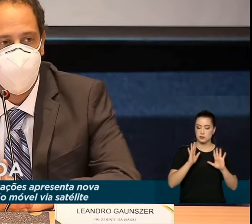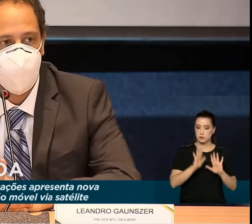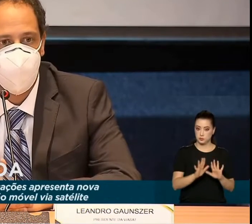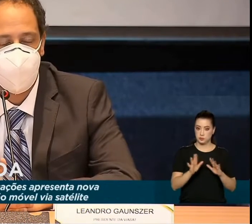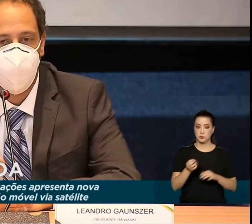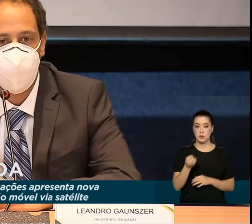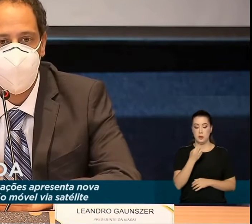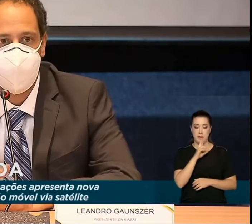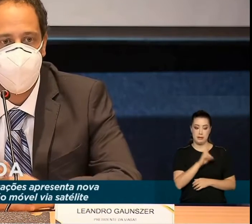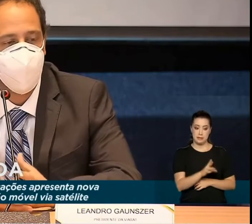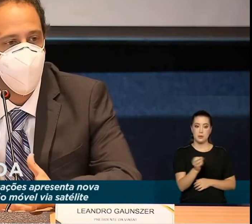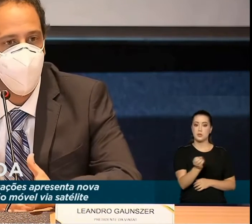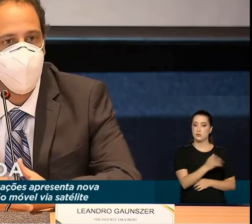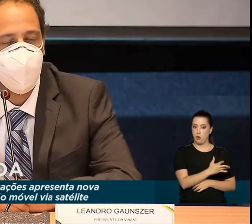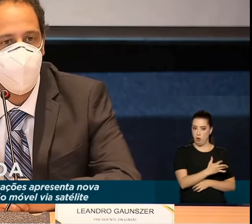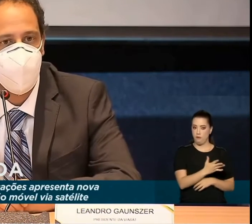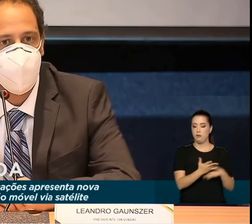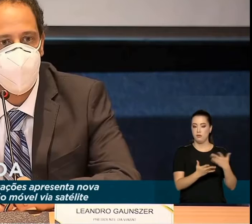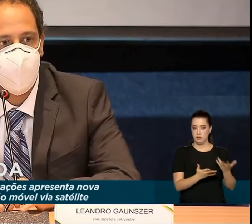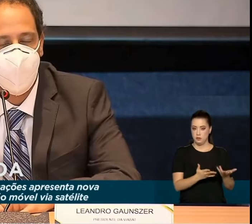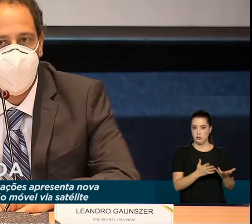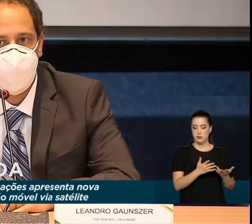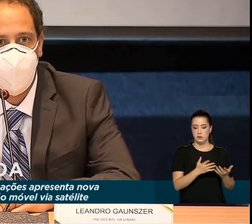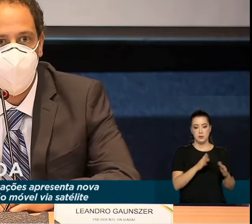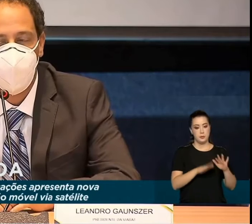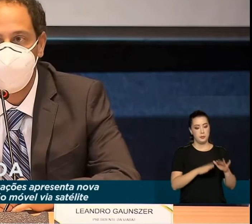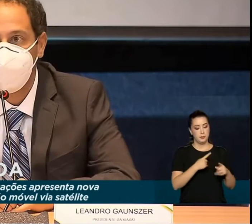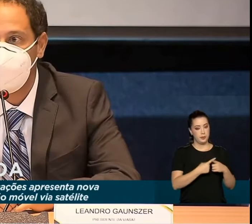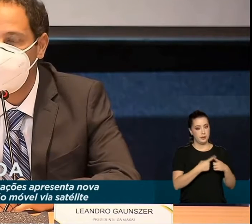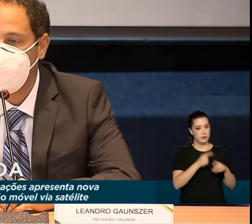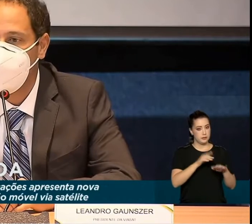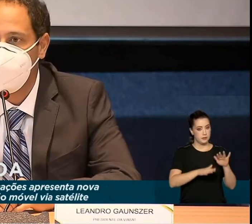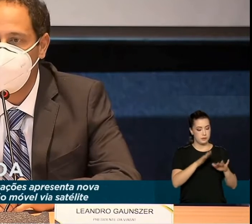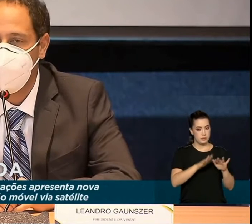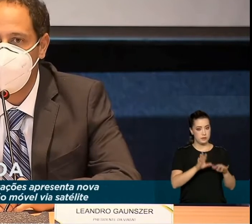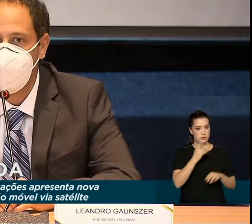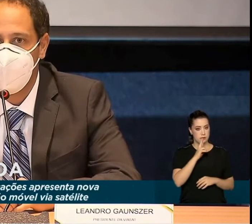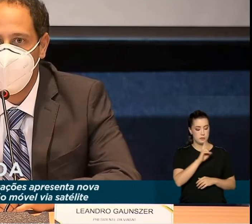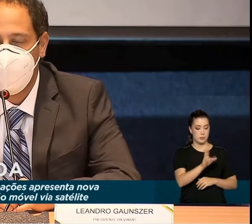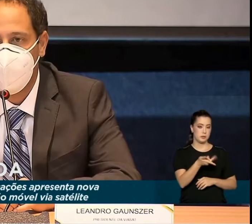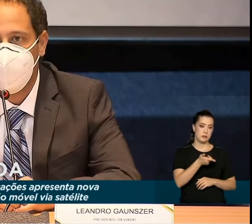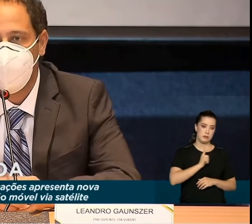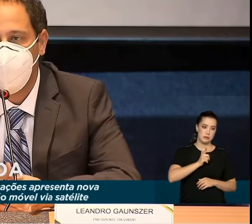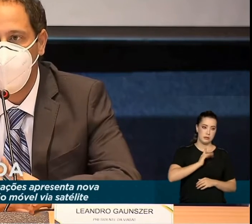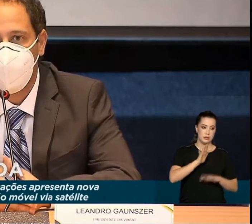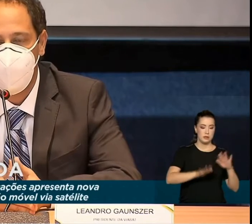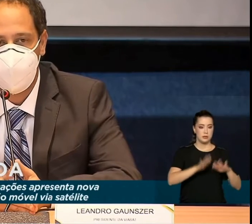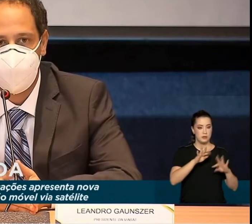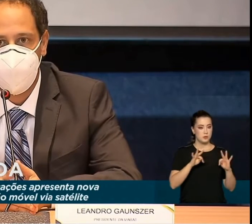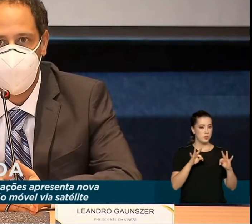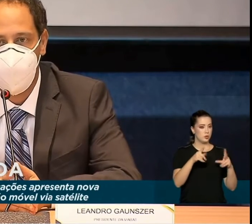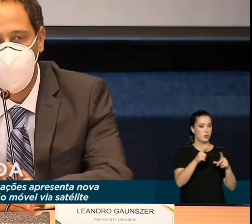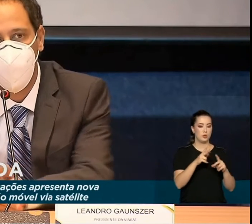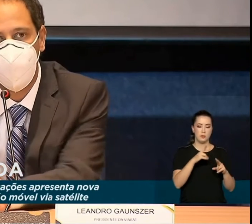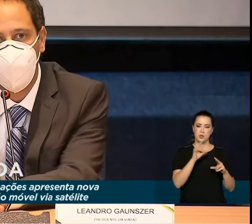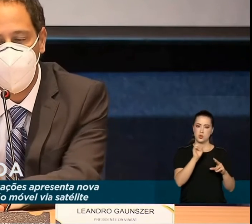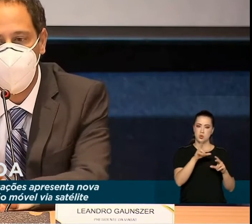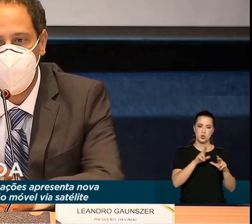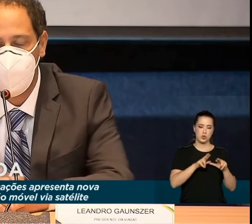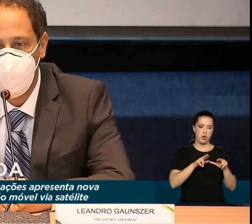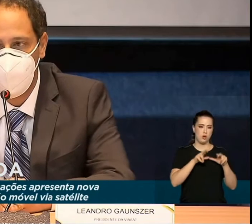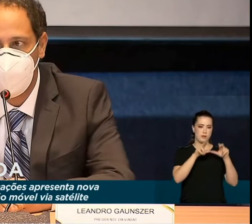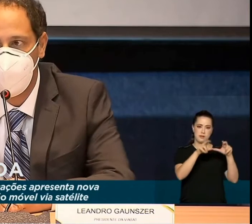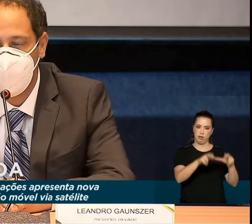nova, é uma solução híbrida, normalmente as soluções que existem no mercado, ela é totalmente satélite, ou